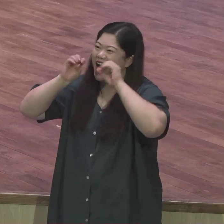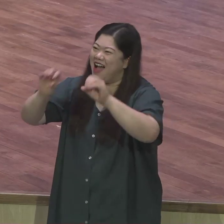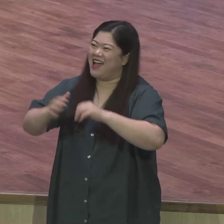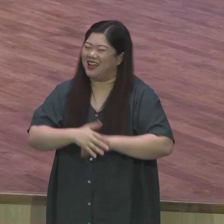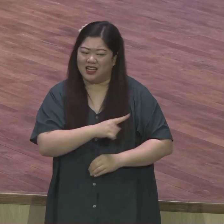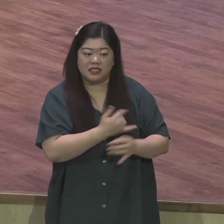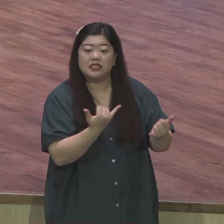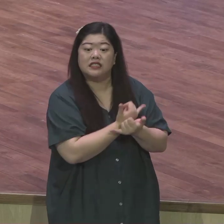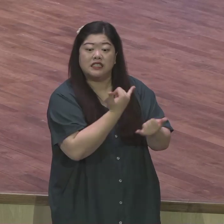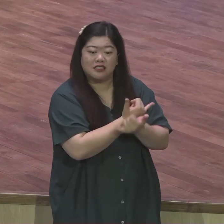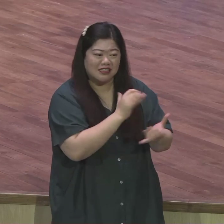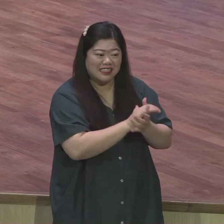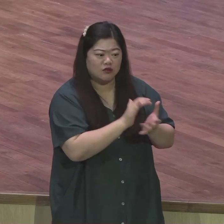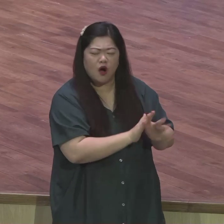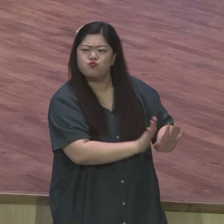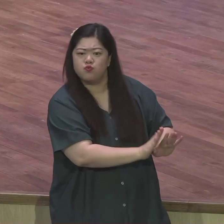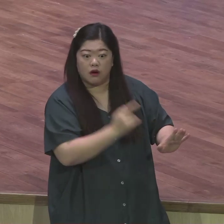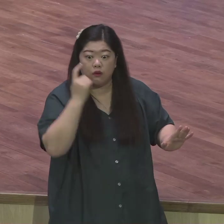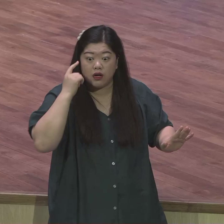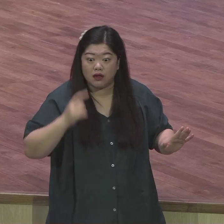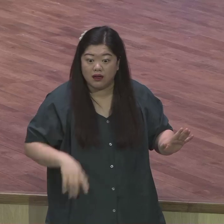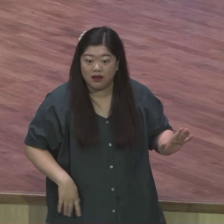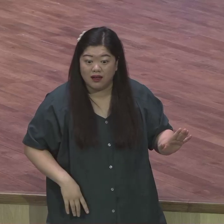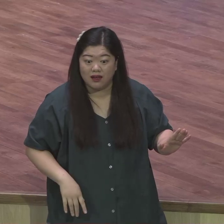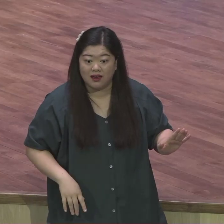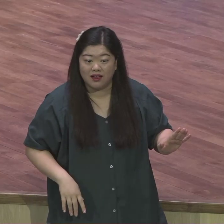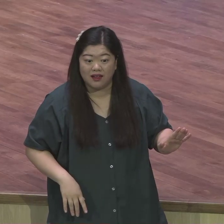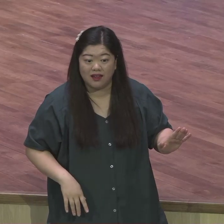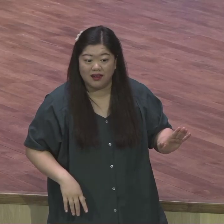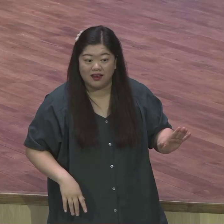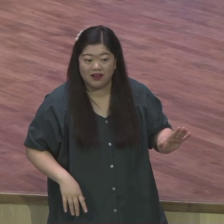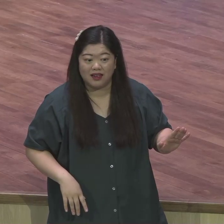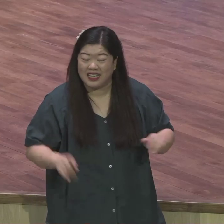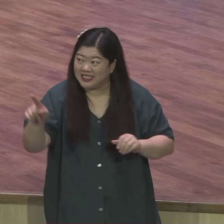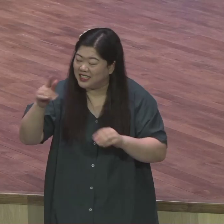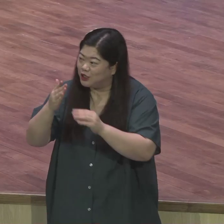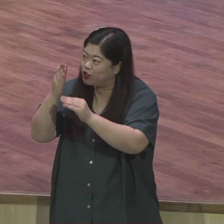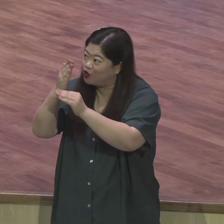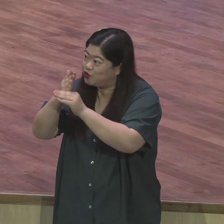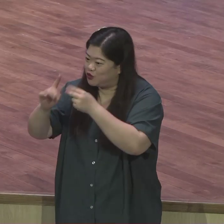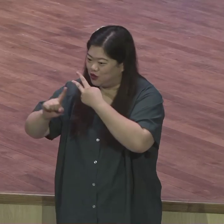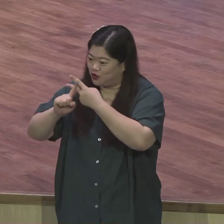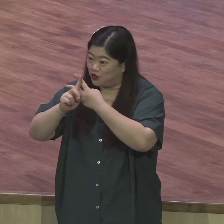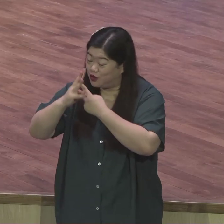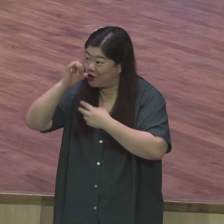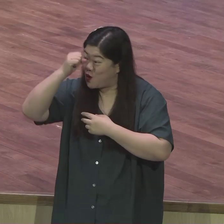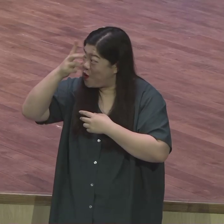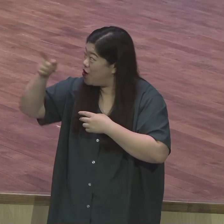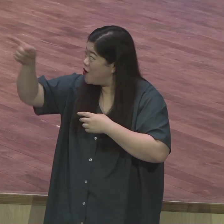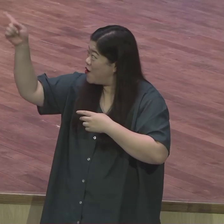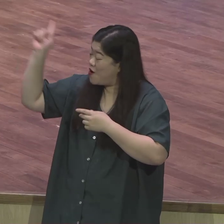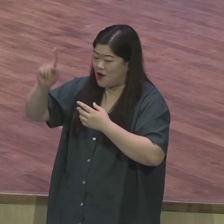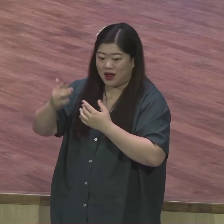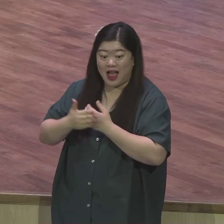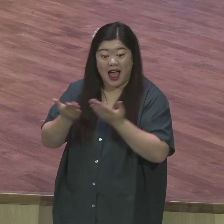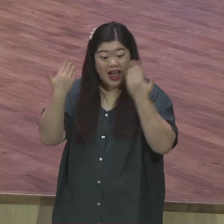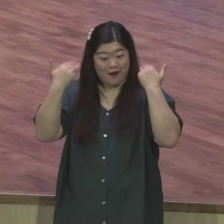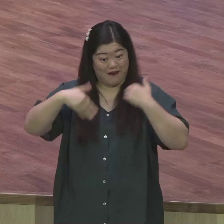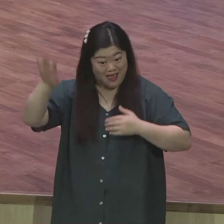2부에 참석하는데 참 감사해요 얼마나 참석해 모르겠지만 학교에 가서 나는